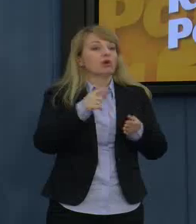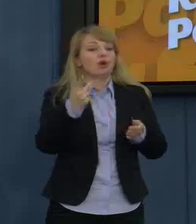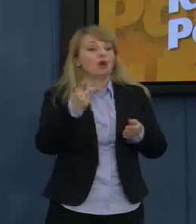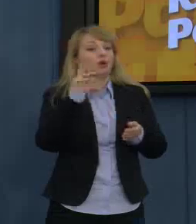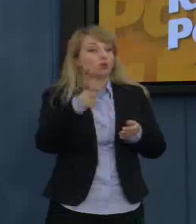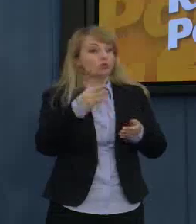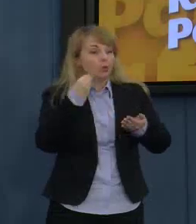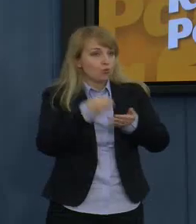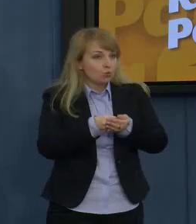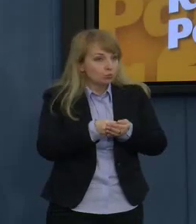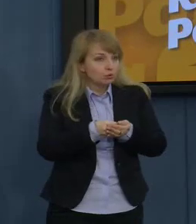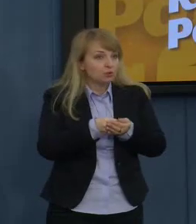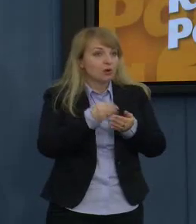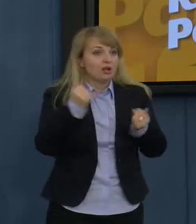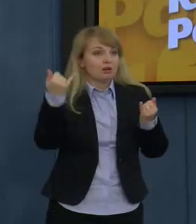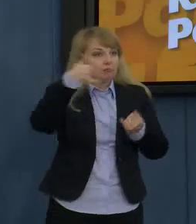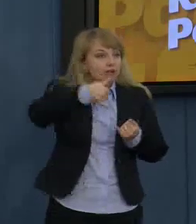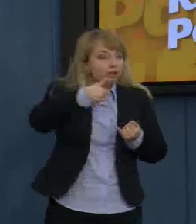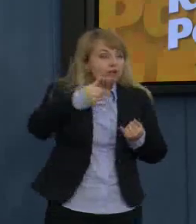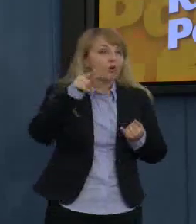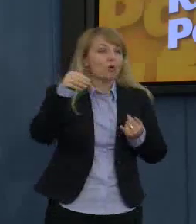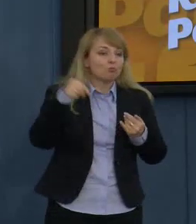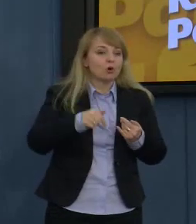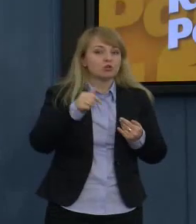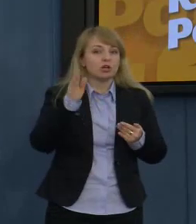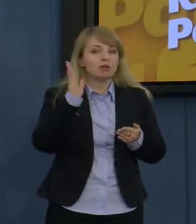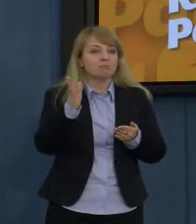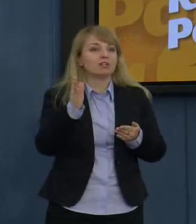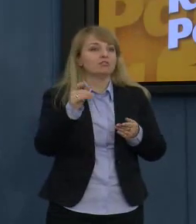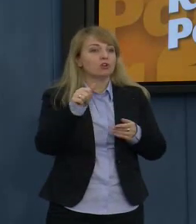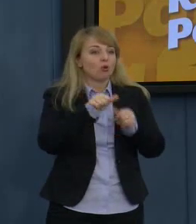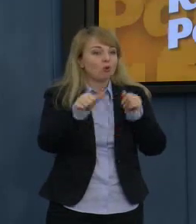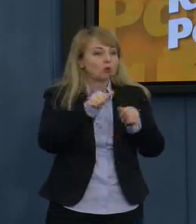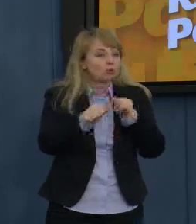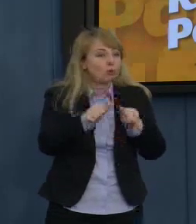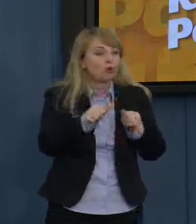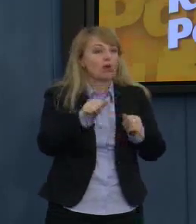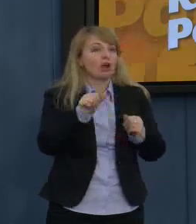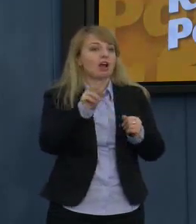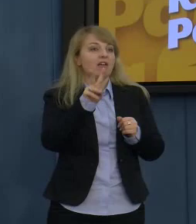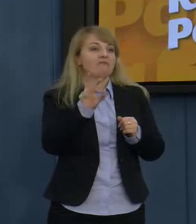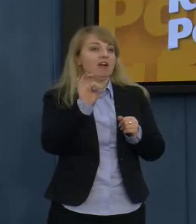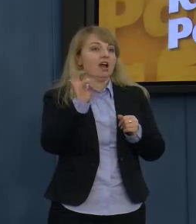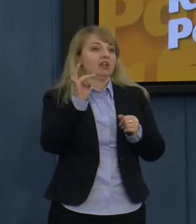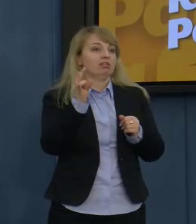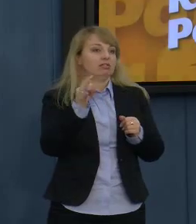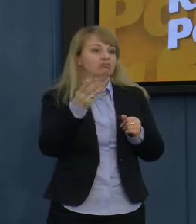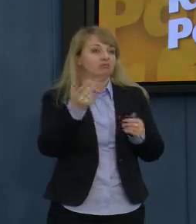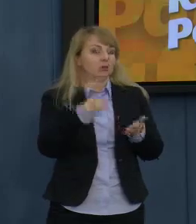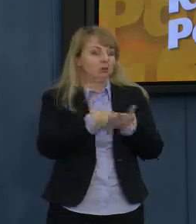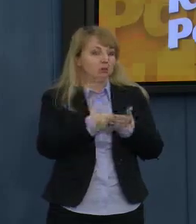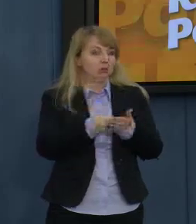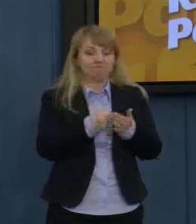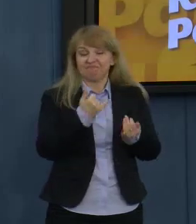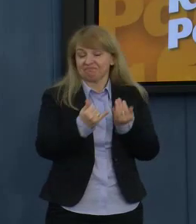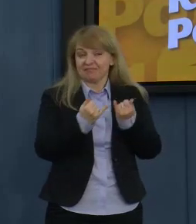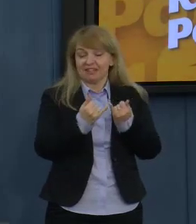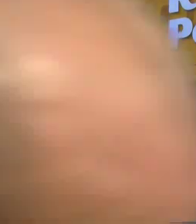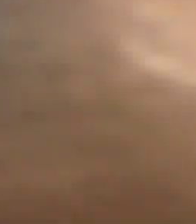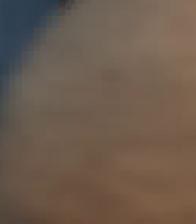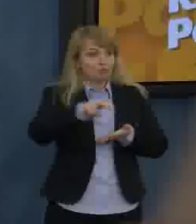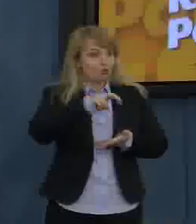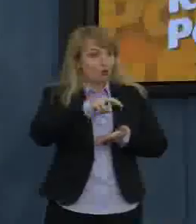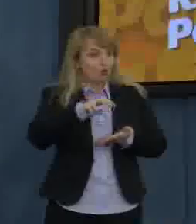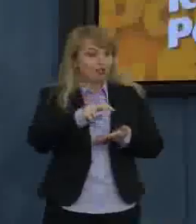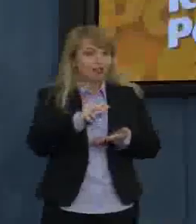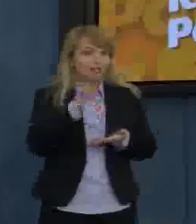być ścigany przez Ministerstwo Finansów, jak chodzi o właśnie tenże VAT. Czyli, jeśli ten projekt by wszedł w życie, jeśli Państwo pojecie